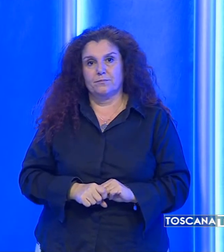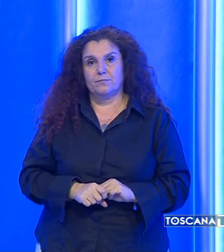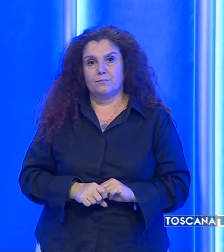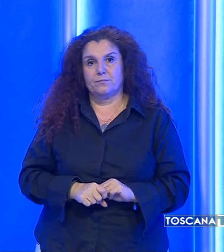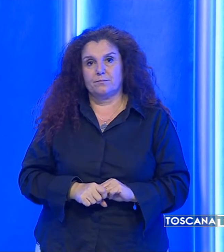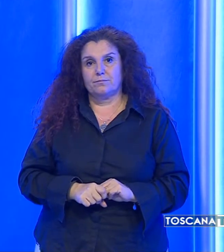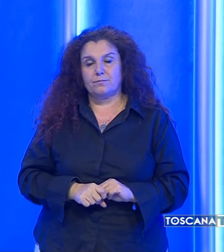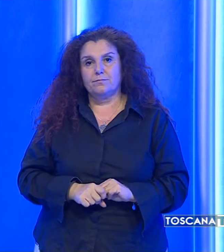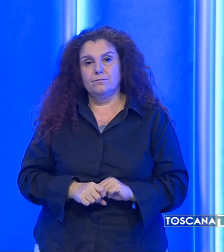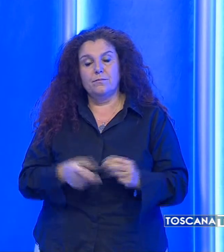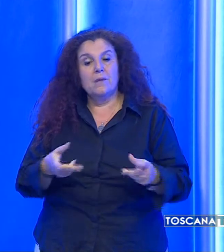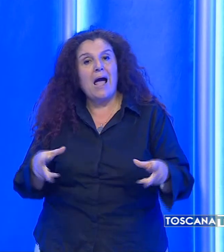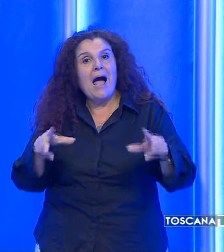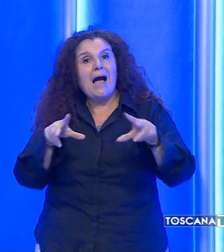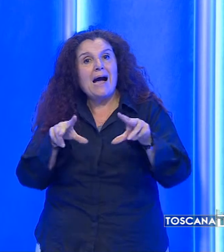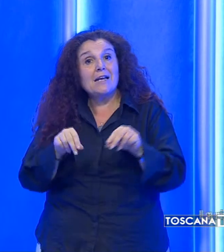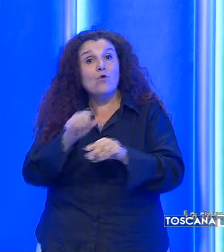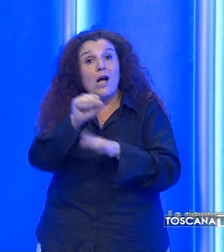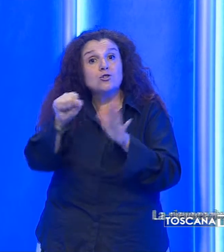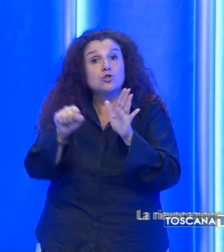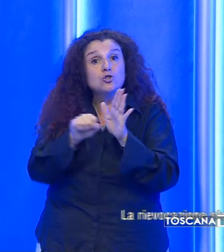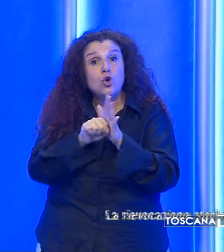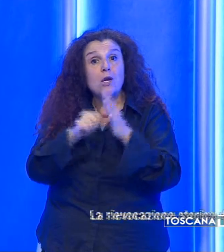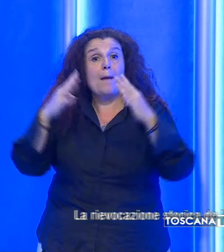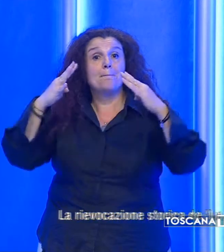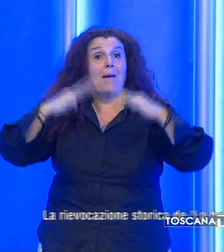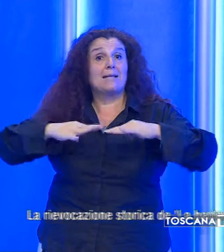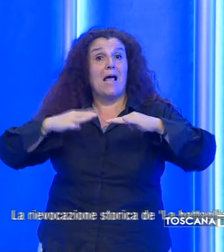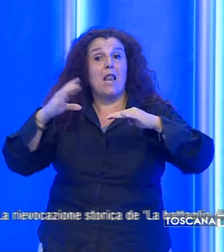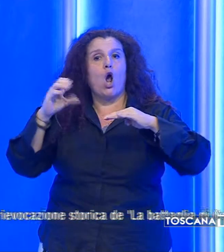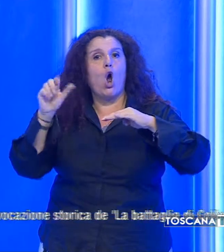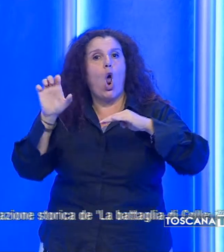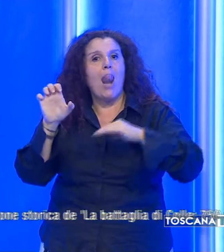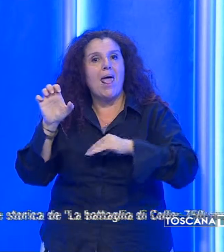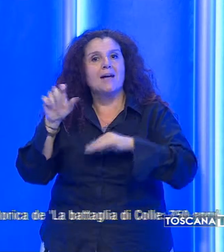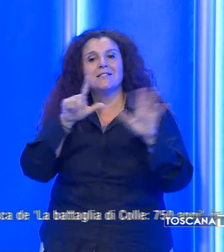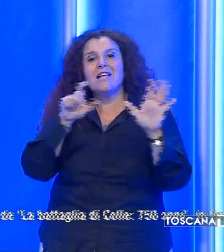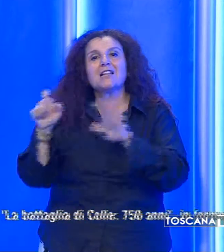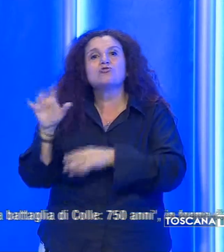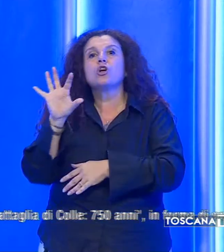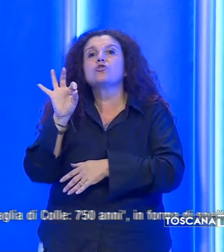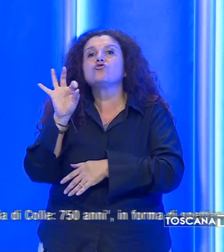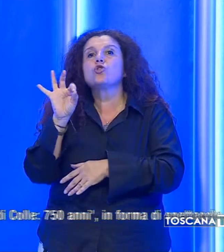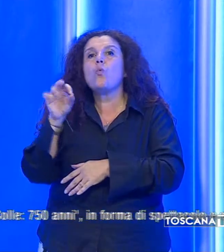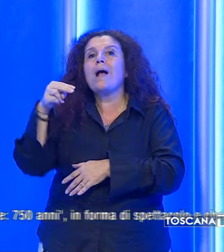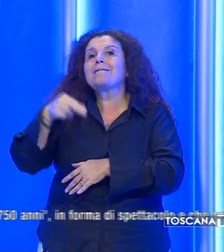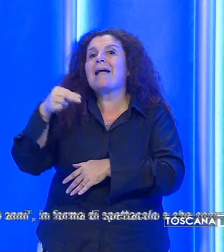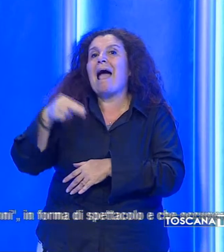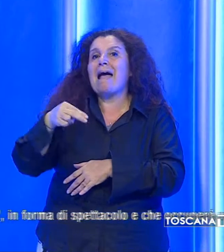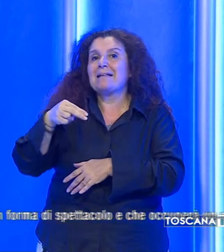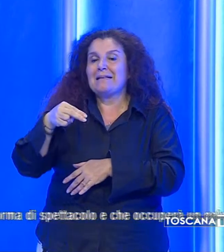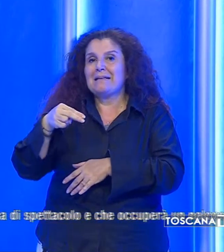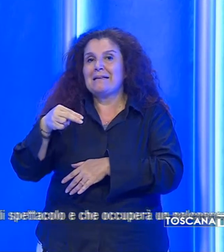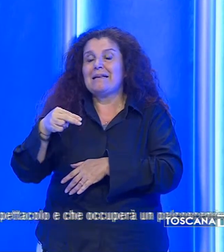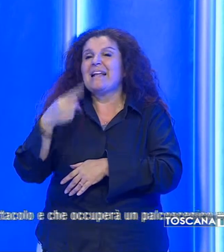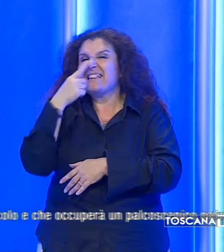La rievocazione storica della Battaglia di Colle, 750 anni, in forma